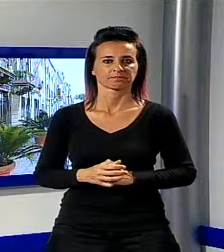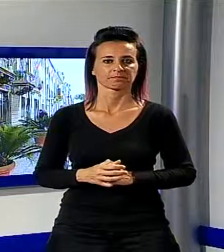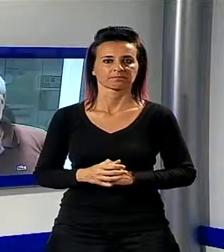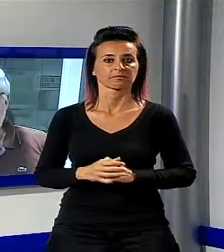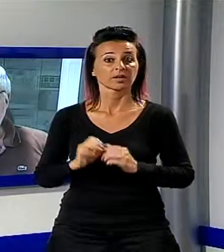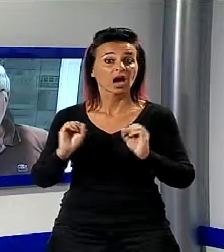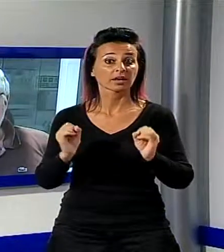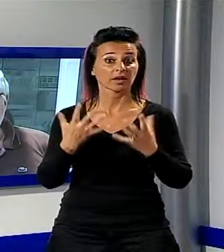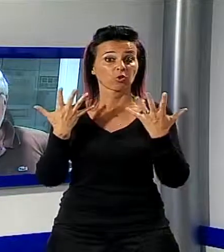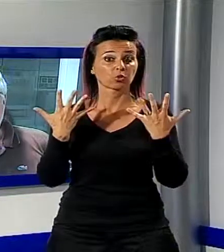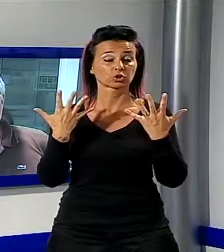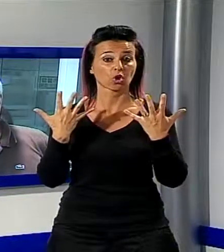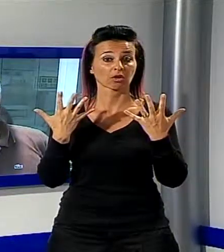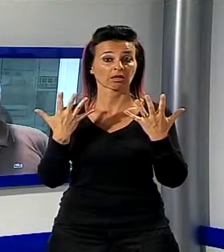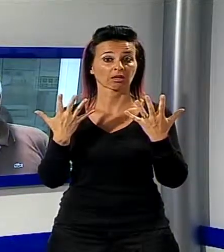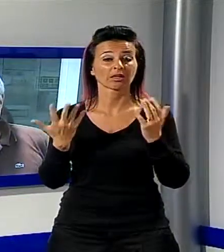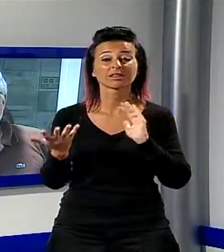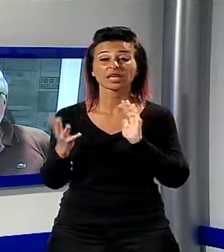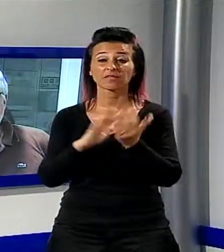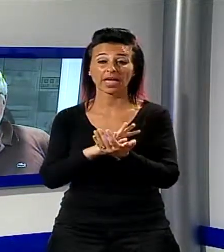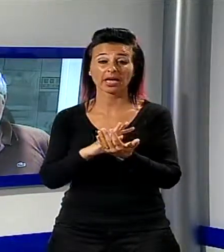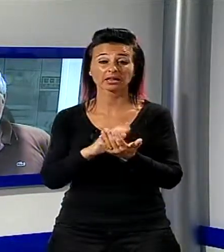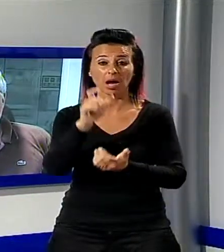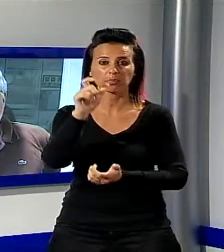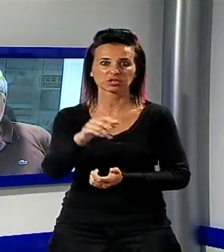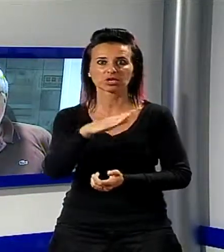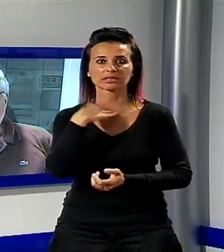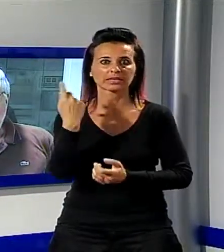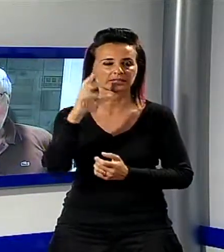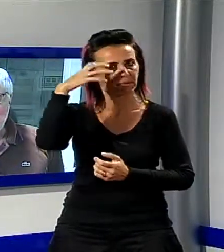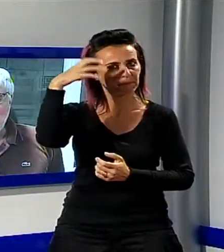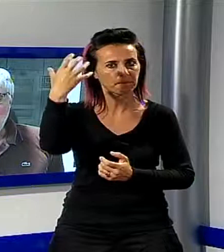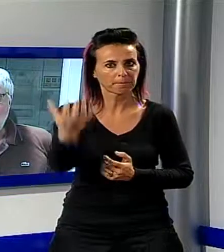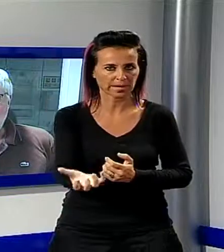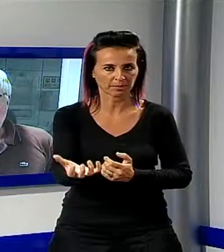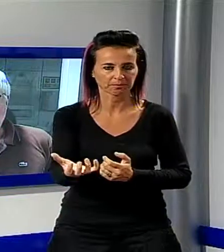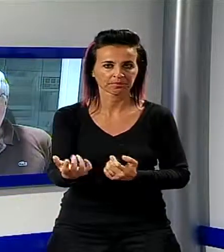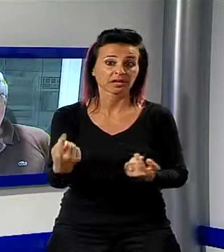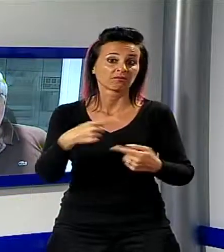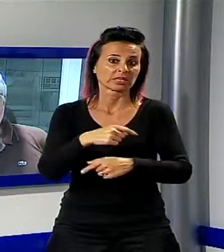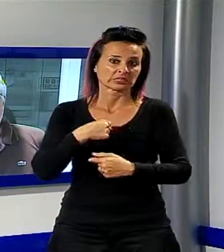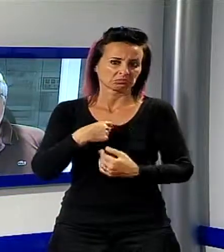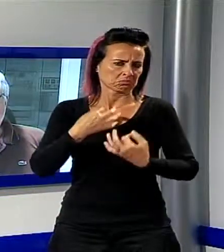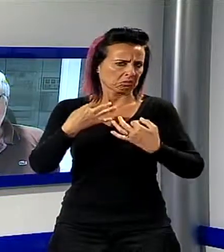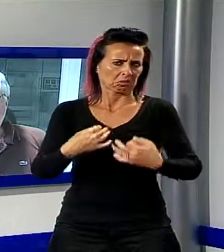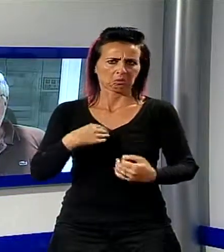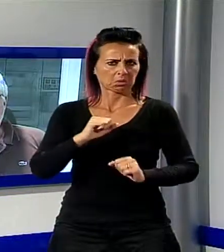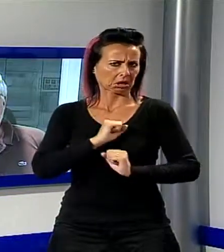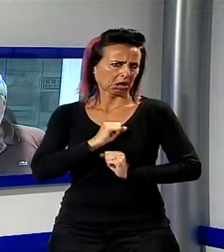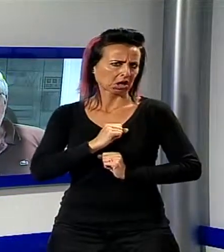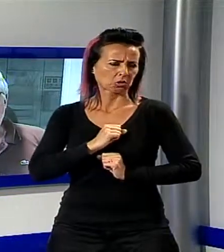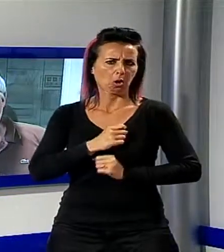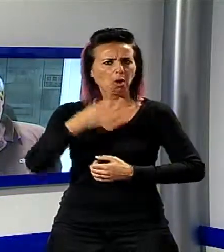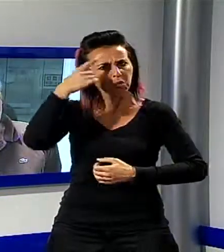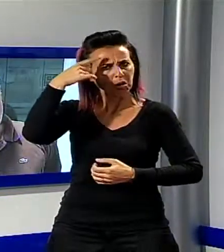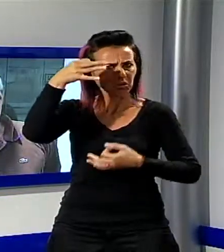hanno portato al taglio delle teste. Io sono una persona, ritengo abbastanza franca, qualcuno mi dice